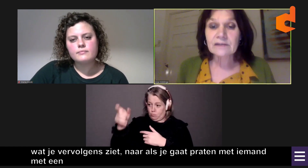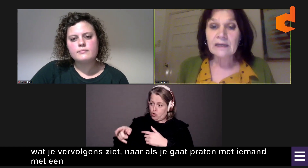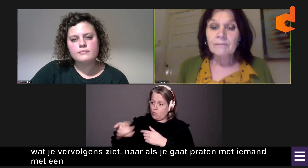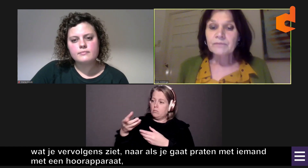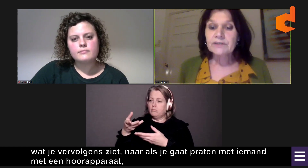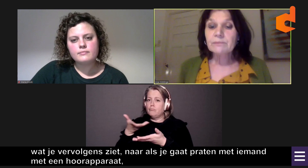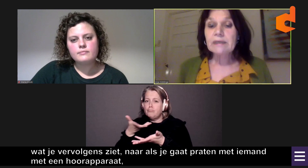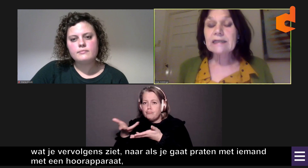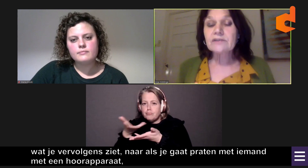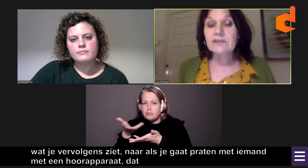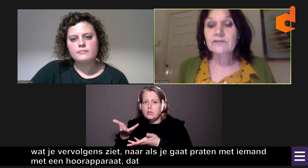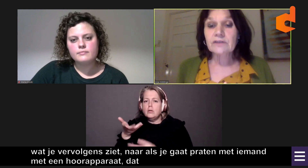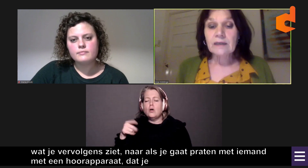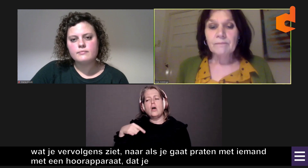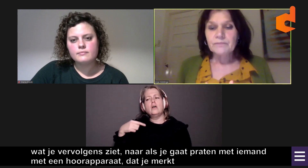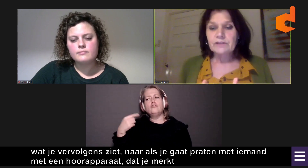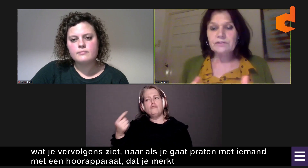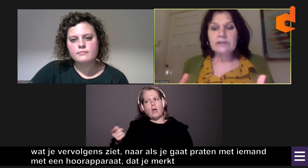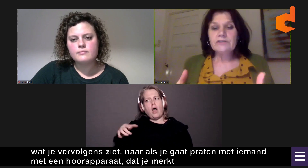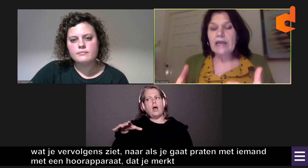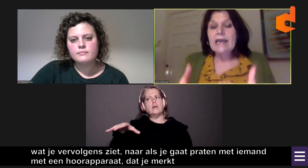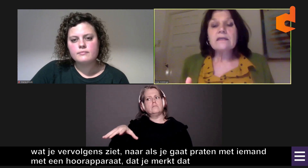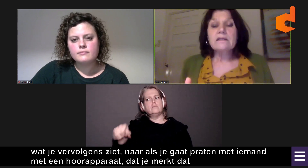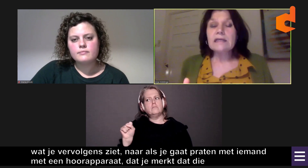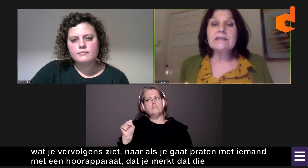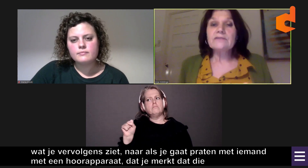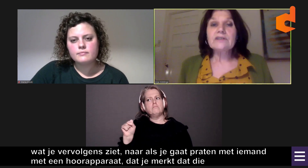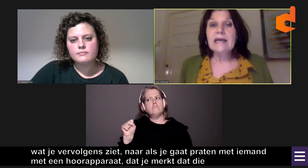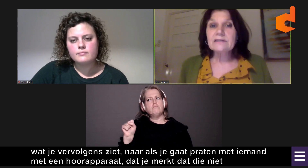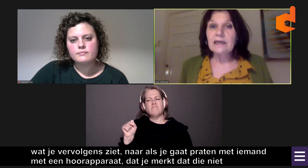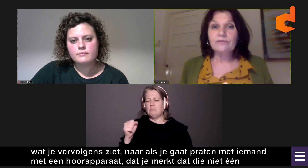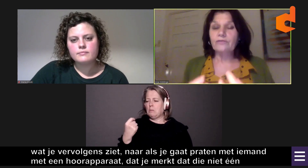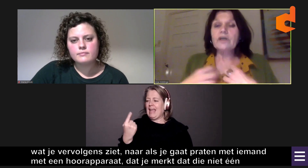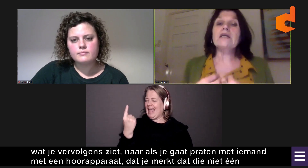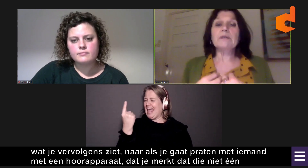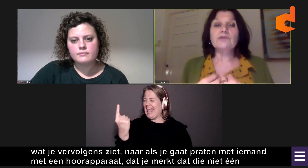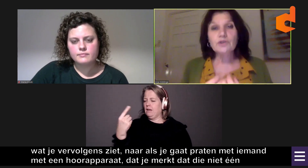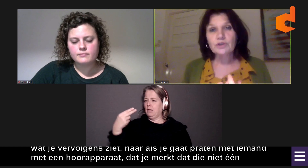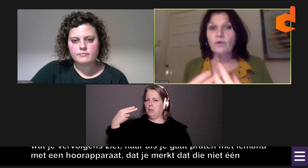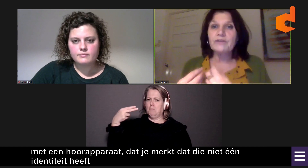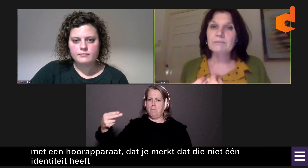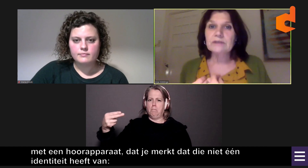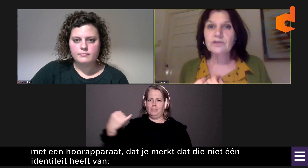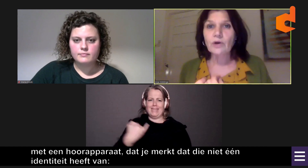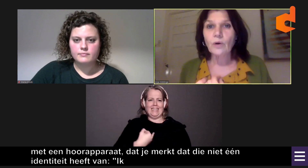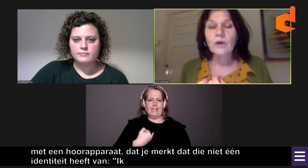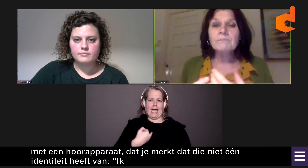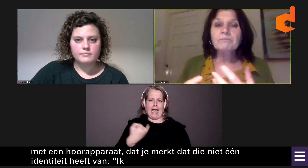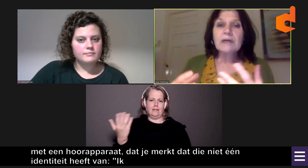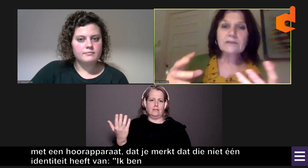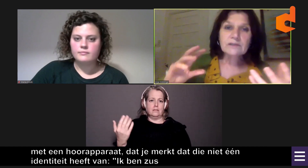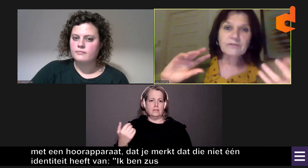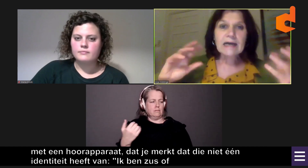draagt, dat je merkt dat die niet één identiteit heeft van ik ben zus of ik ben zo.